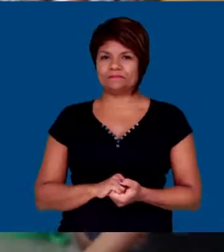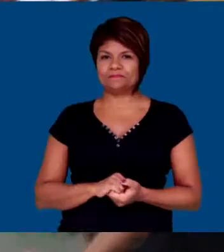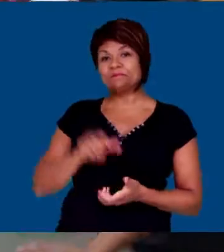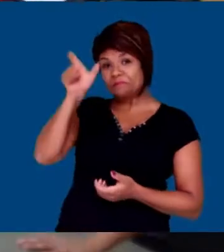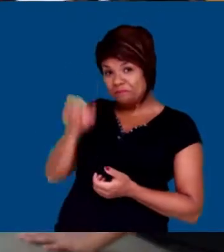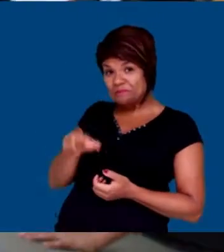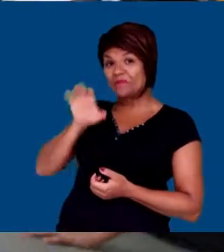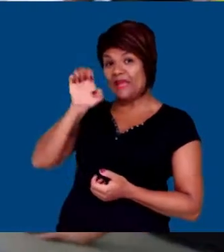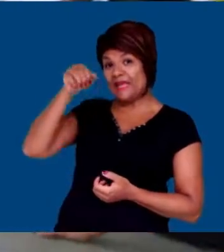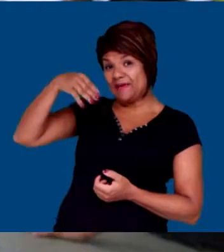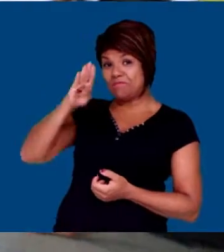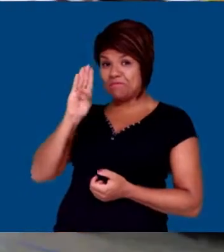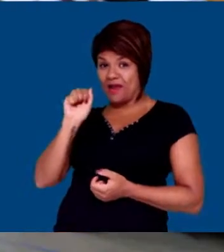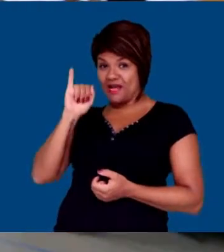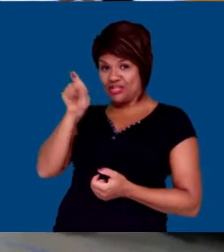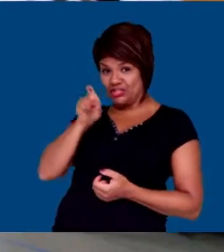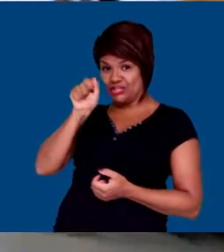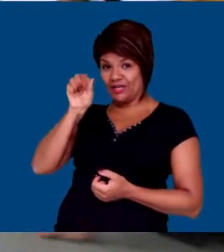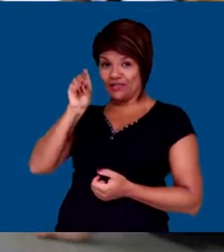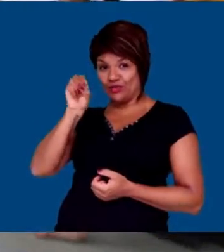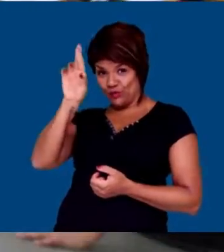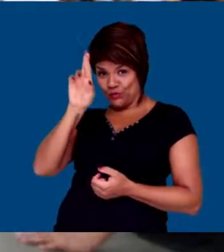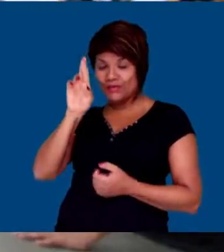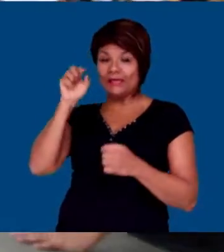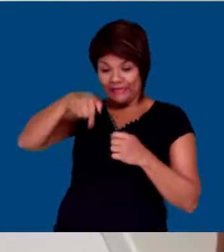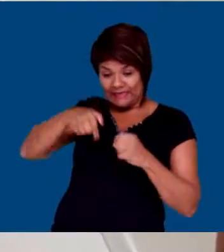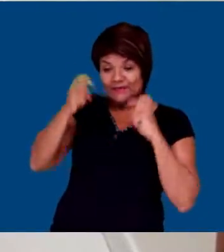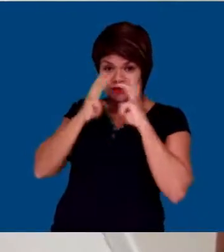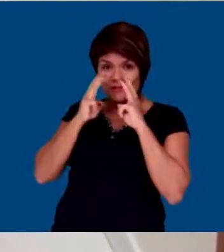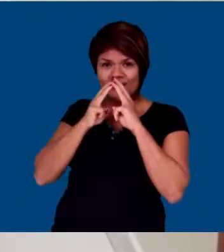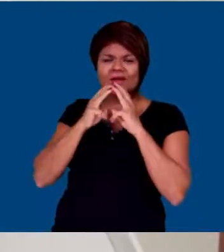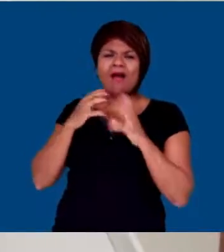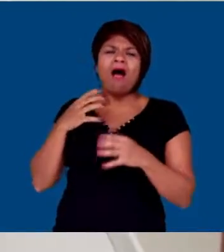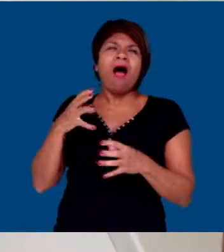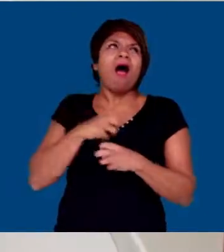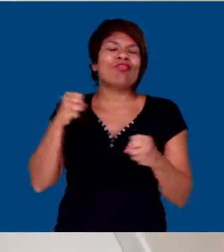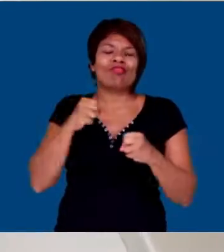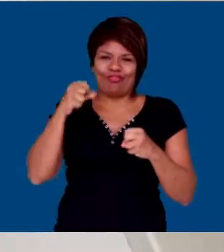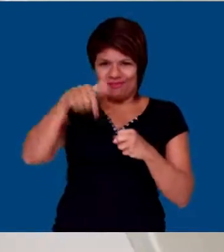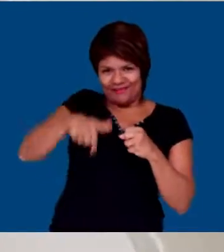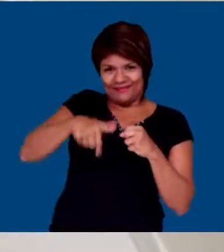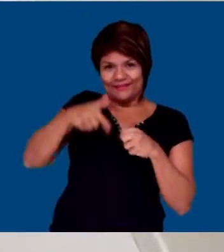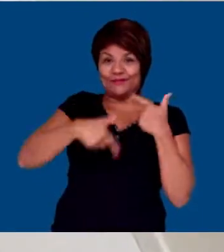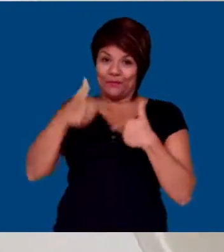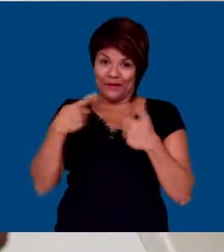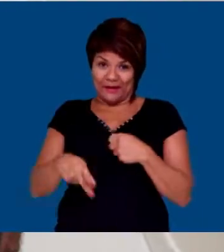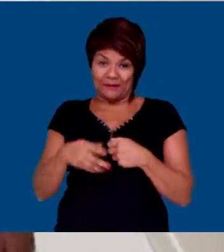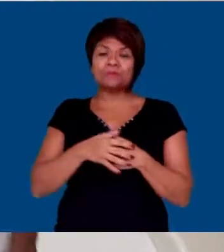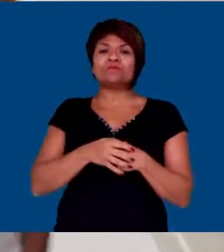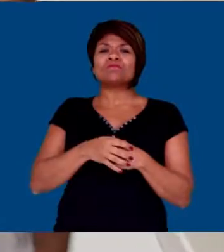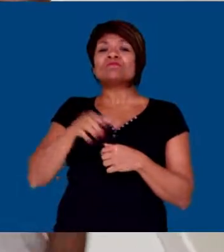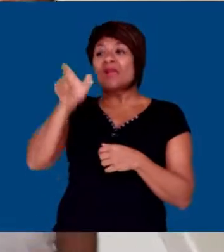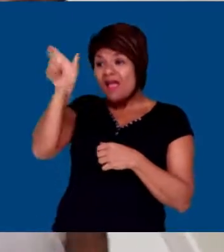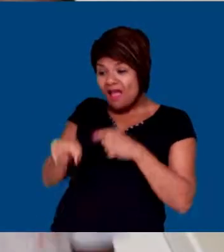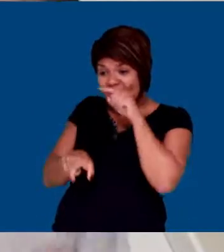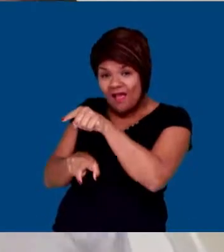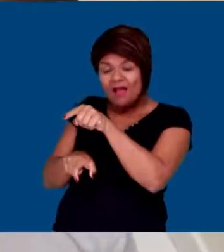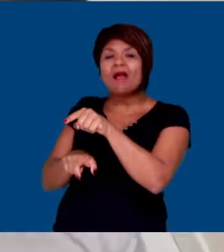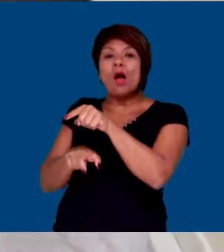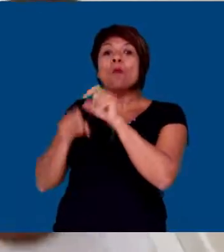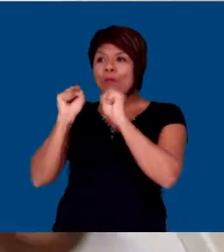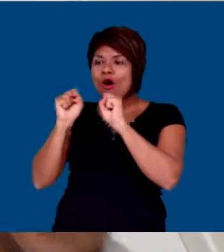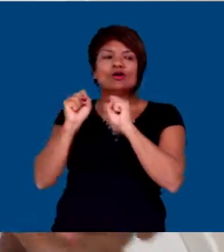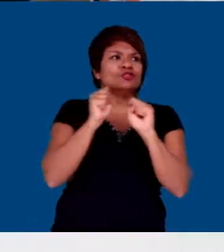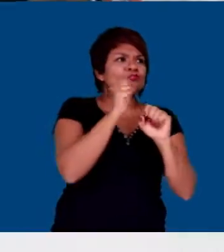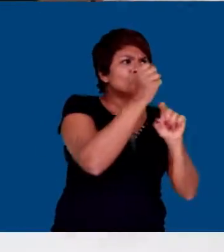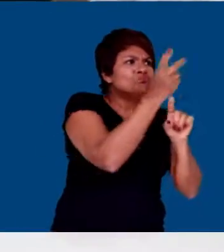O Embaixador do SES é um apaixonado pelo nosso trabalho. É alguém que faz a diferença, uma pessoa que é capaz